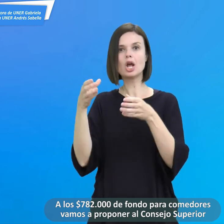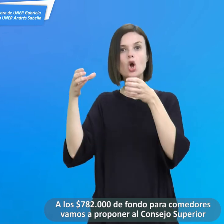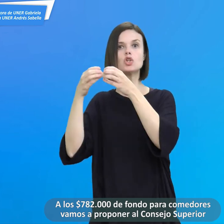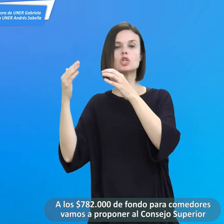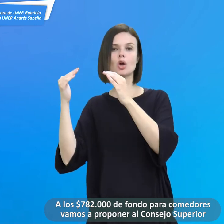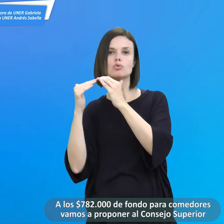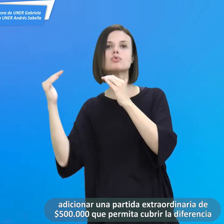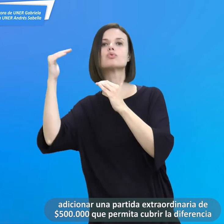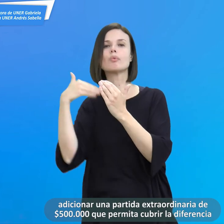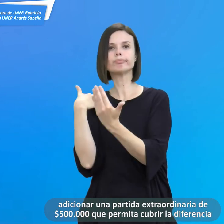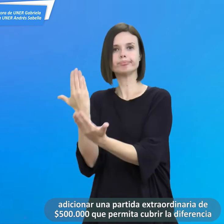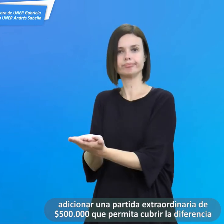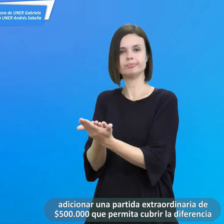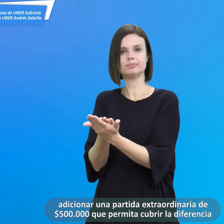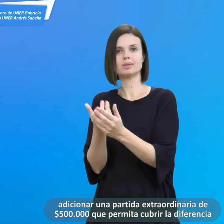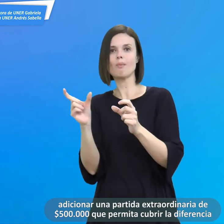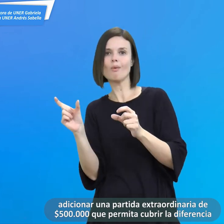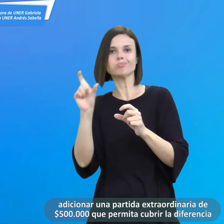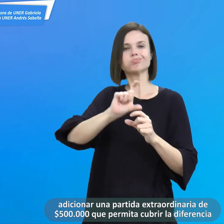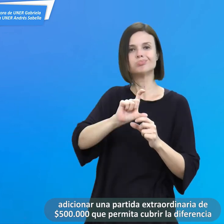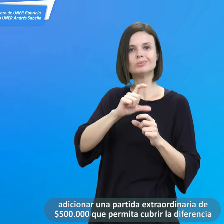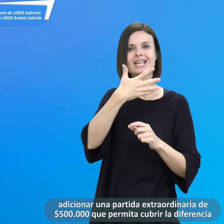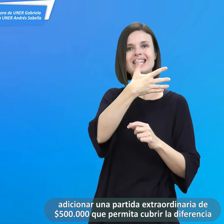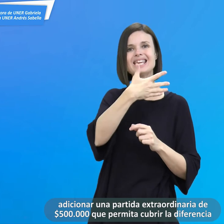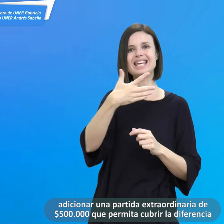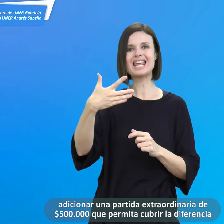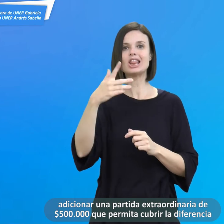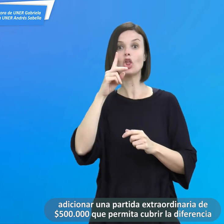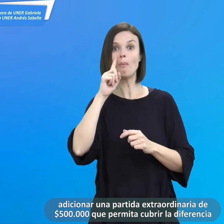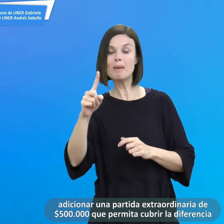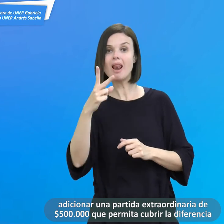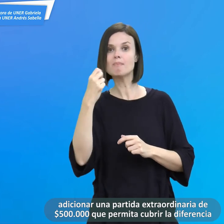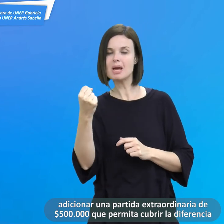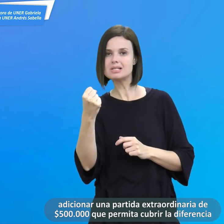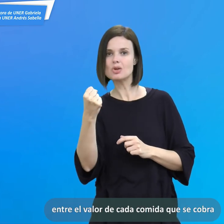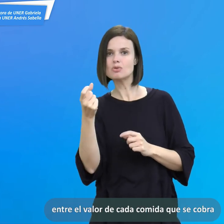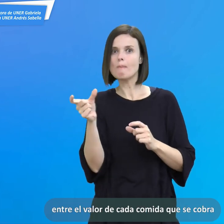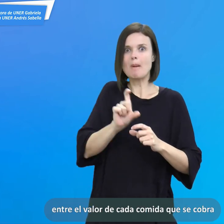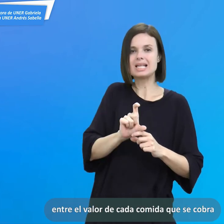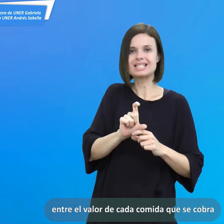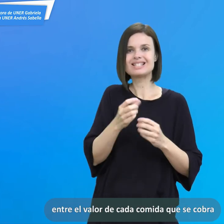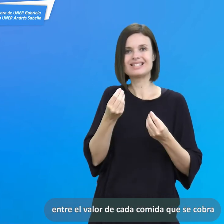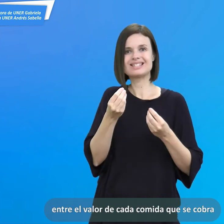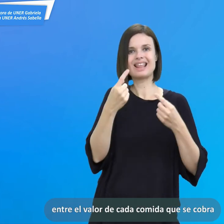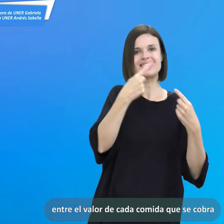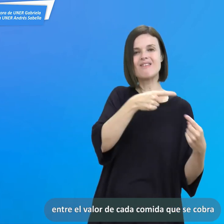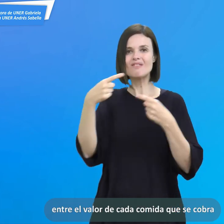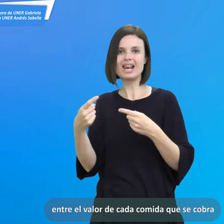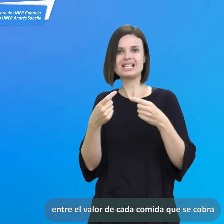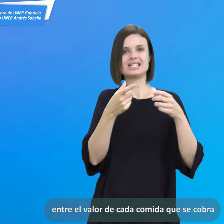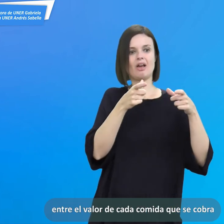Superior adicionar una partida extraordinaria de 500 mil pesos que permita cubrir la